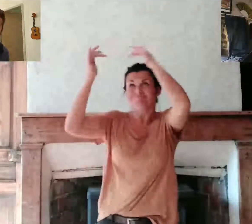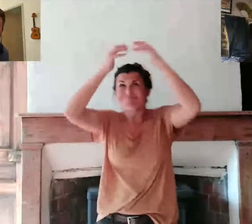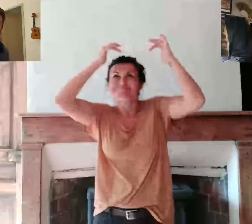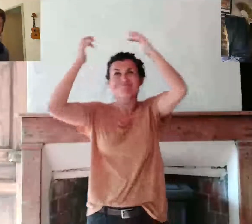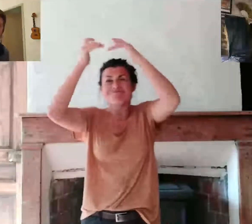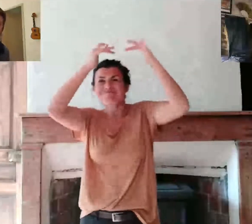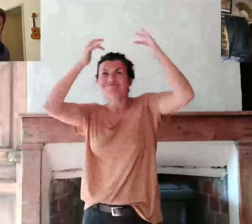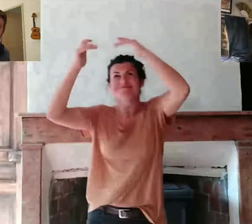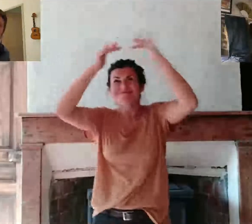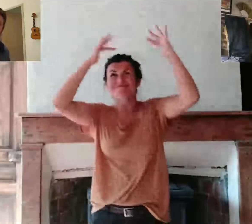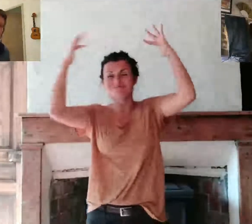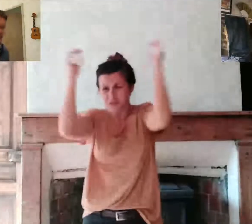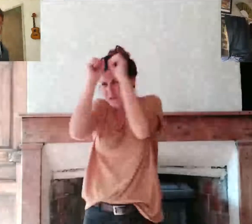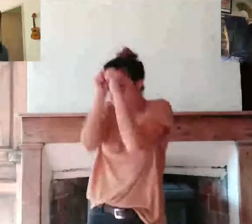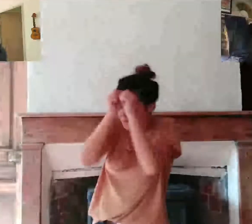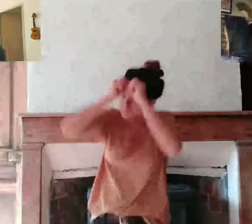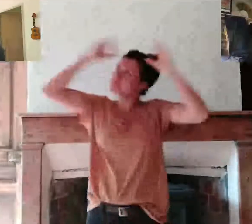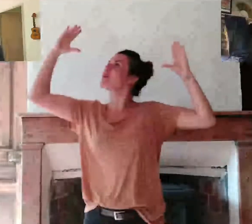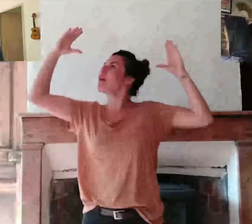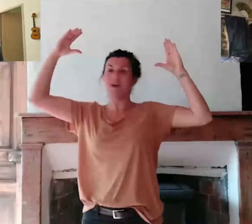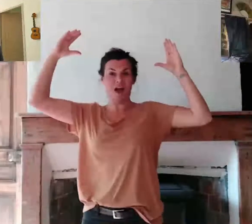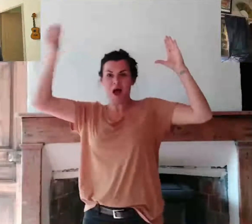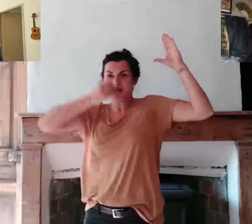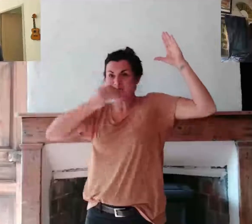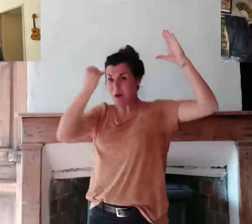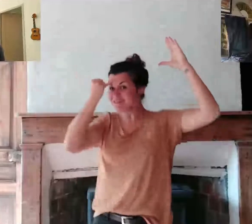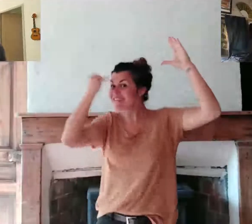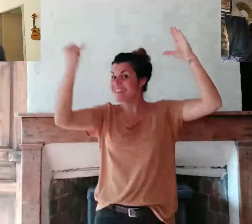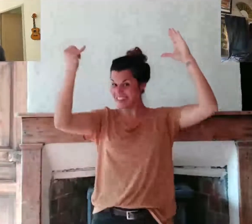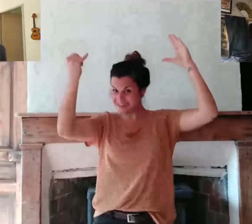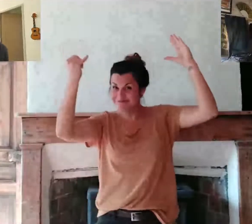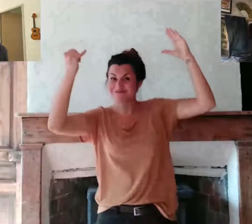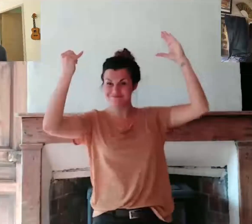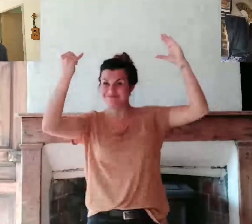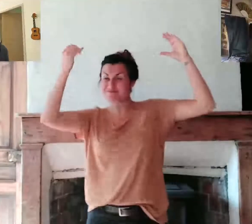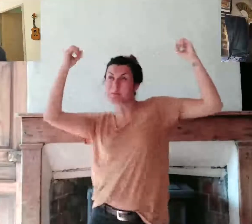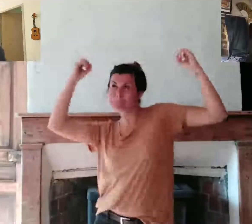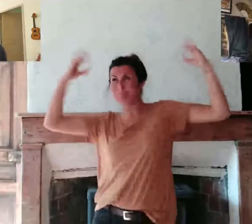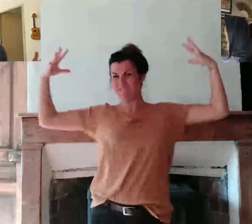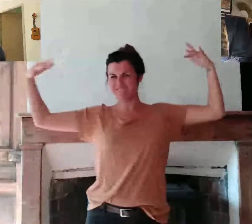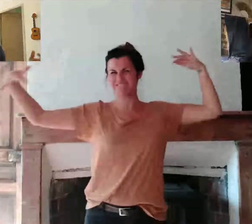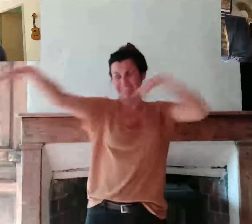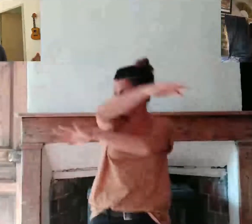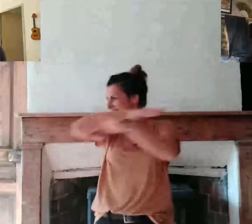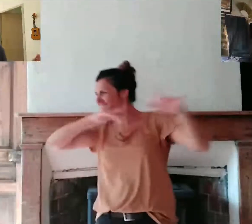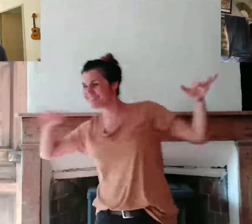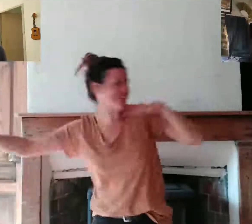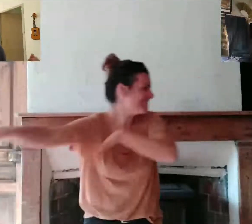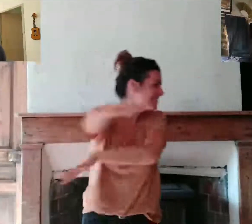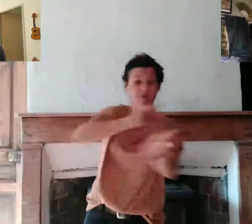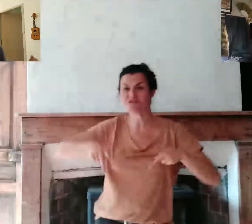veille Avec la bonne idée Que la vie